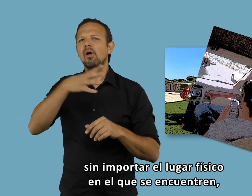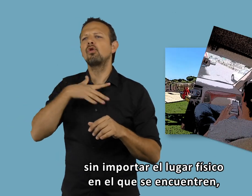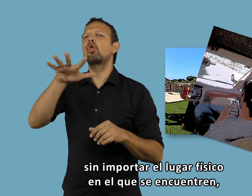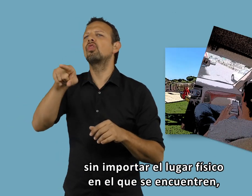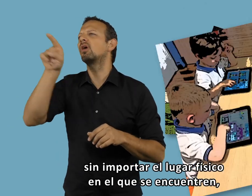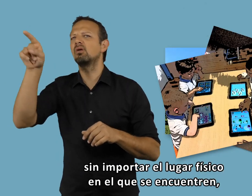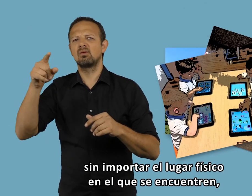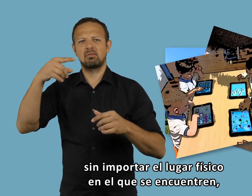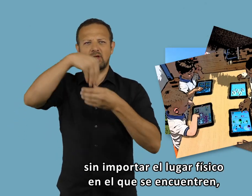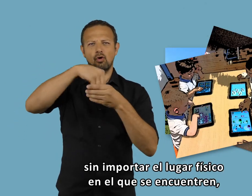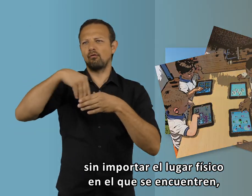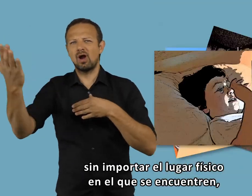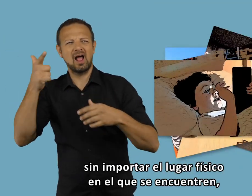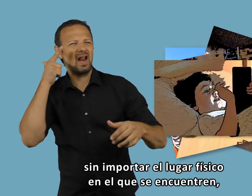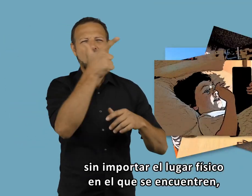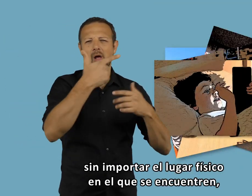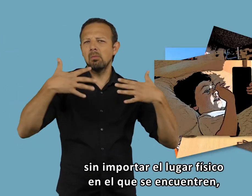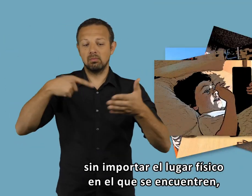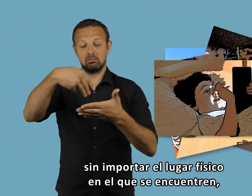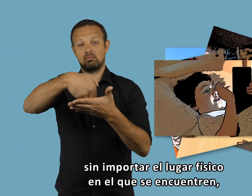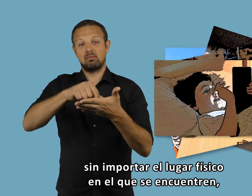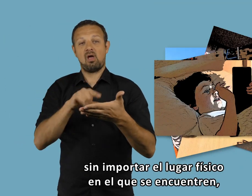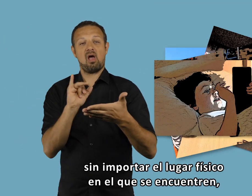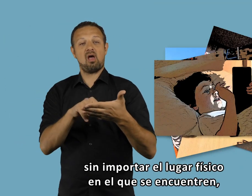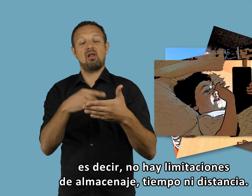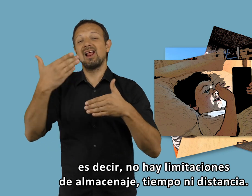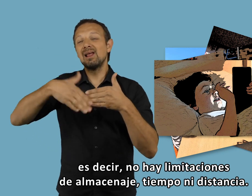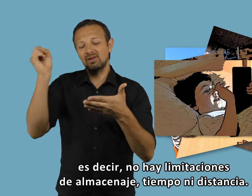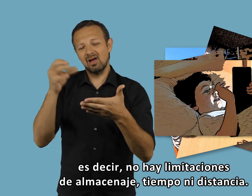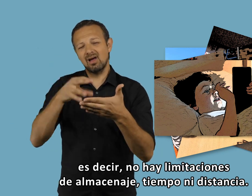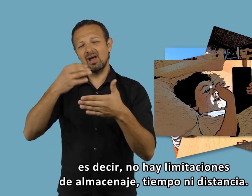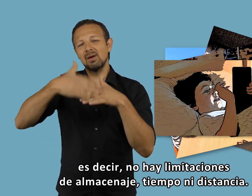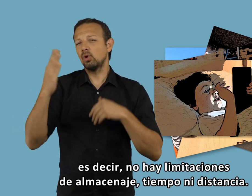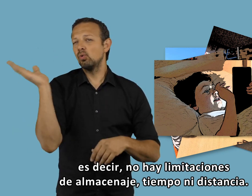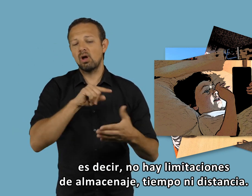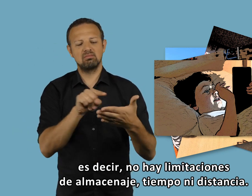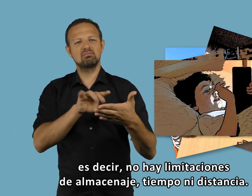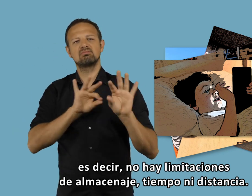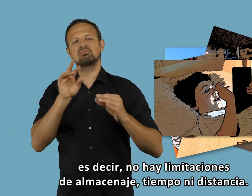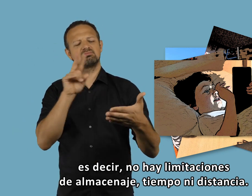físico en el que se encuentren, es decir, no hay limitaciones de almacenaje, tiempo ni distancia.